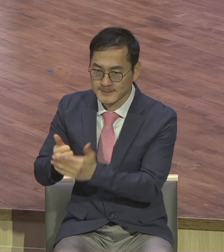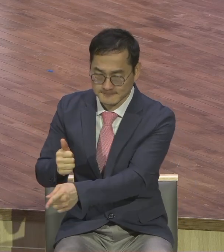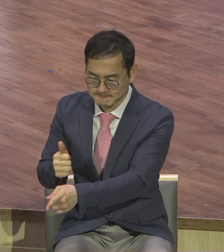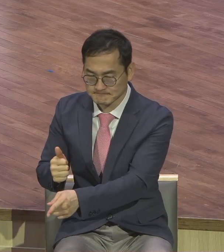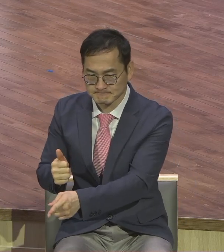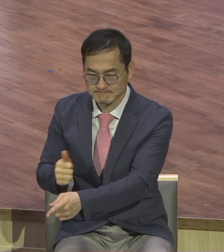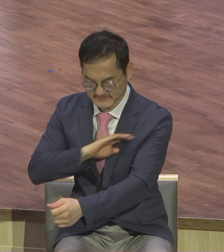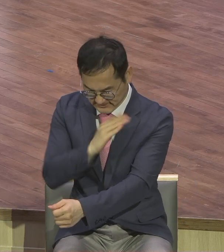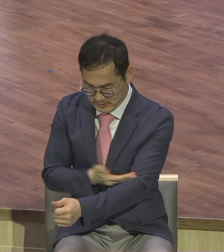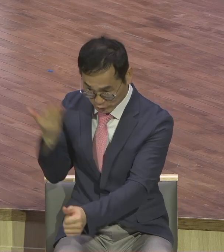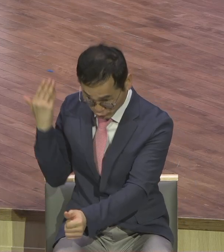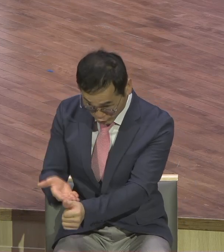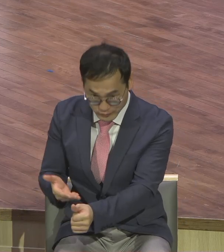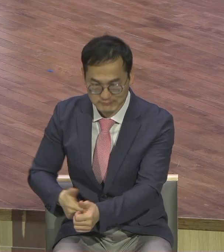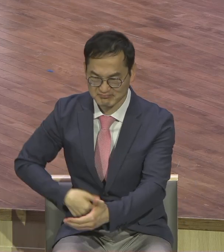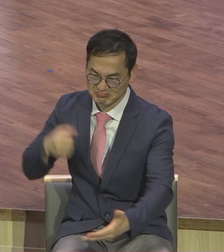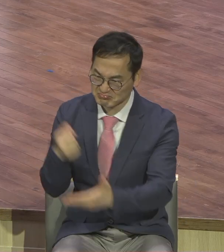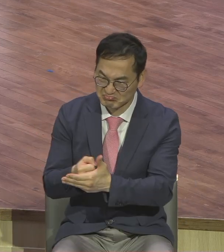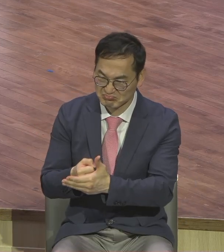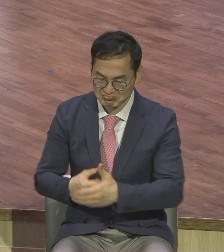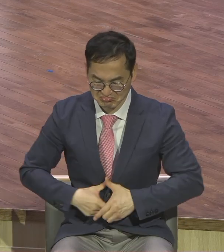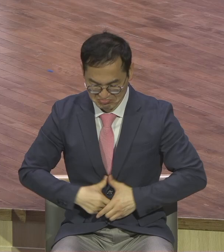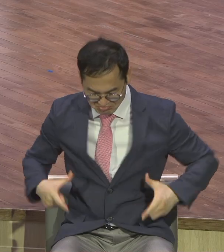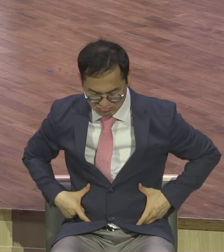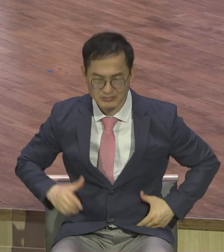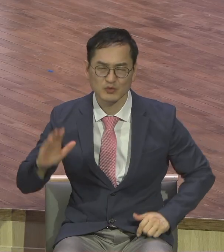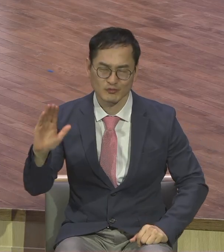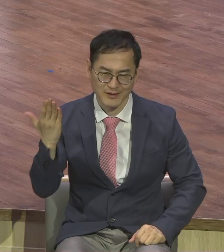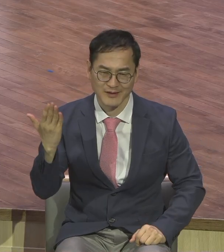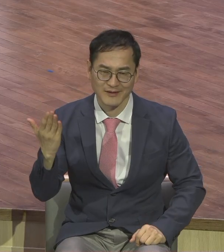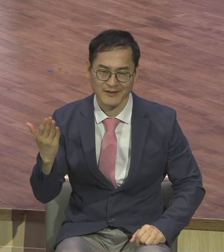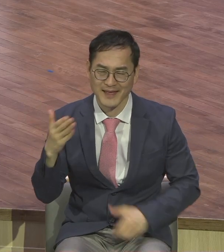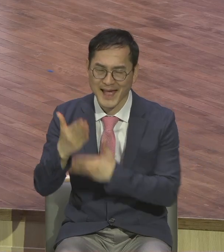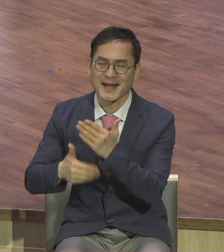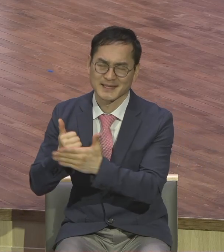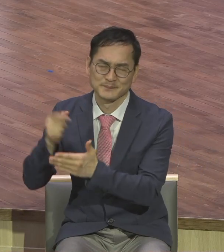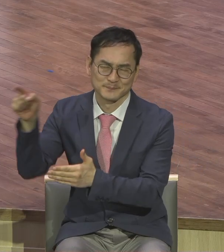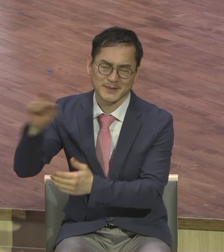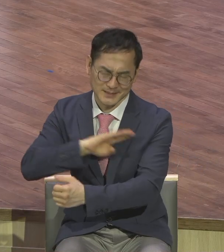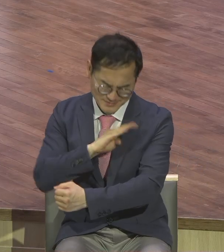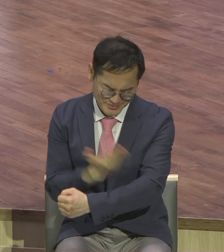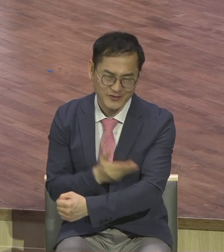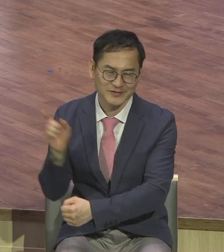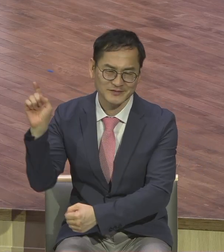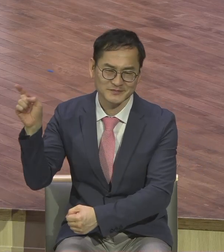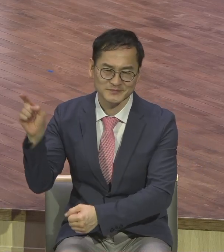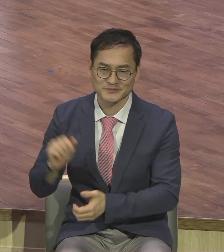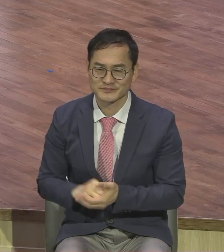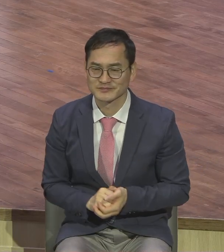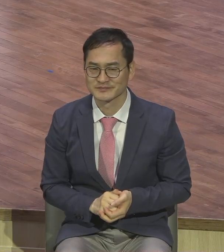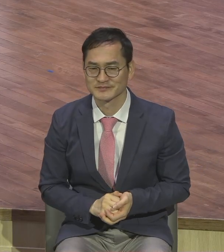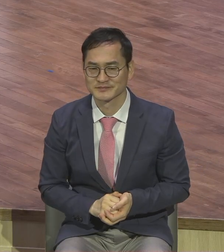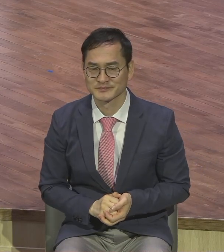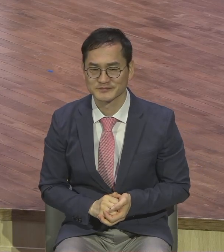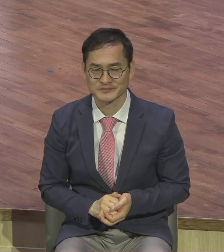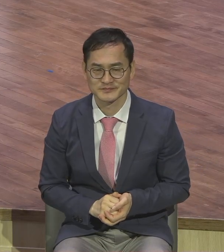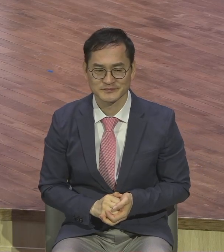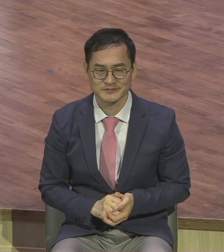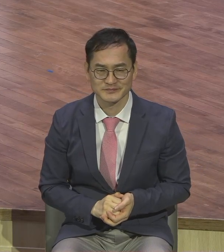하나님의 말씀에 순종하면 그렇게 바뀌어버립니다. 장세기 3장에서 시작된 인생 근본 문제는 예수